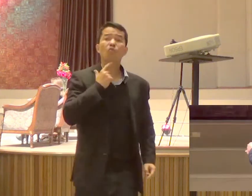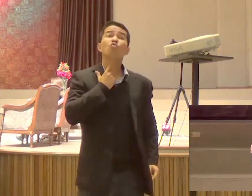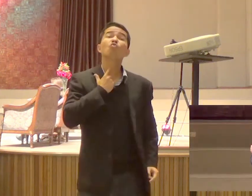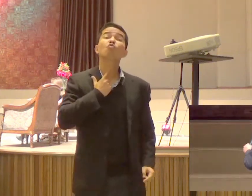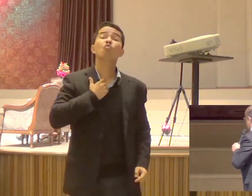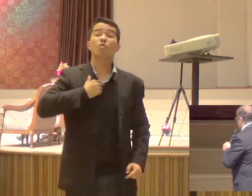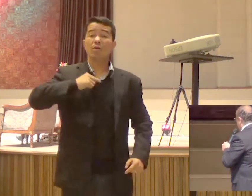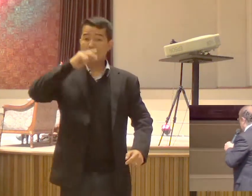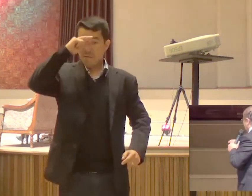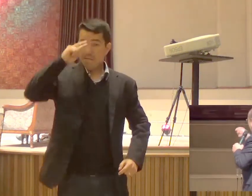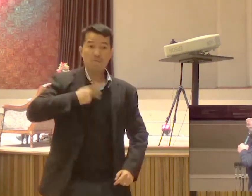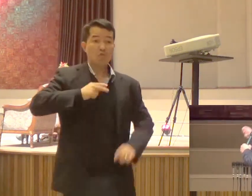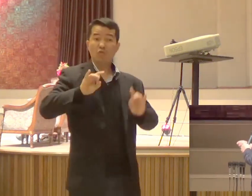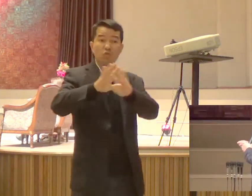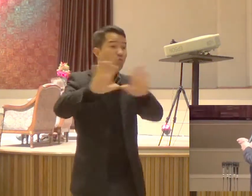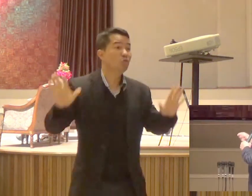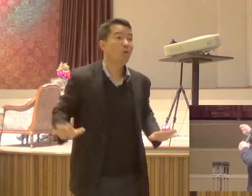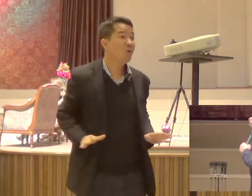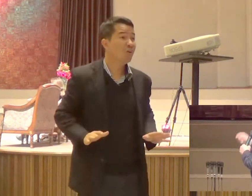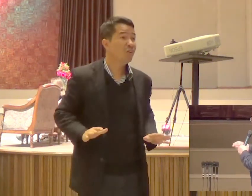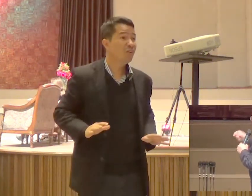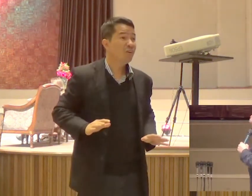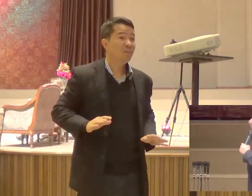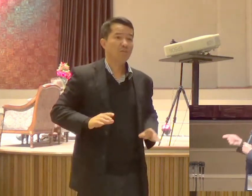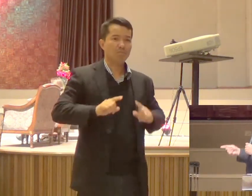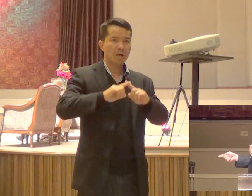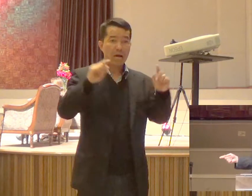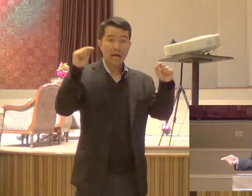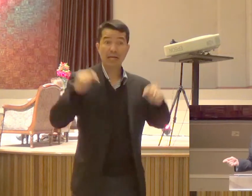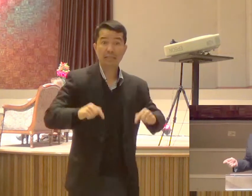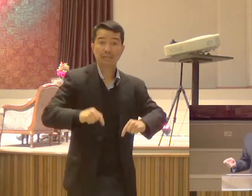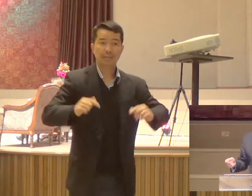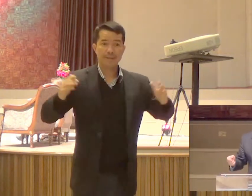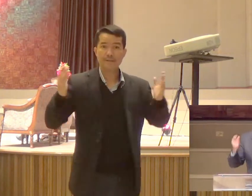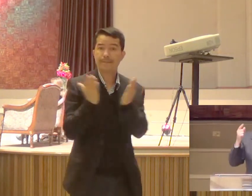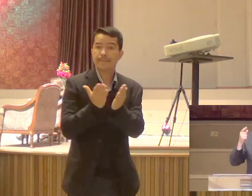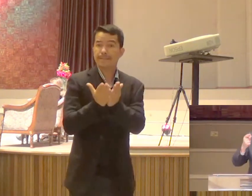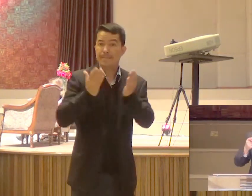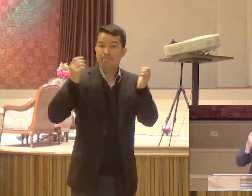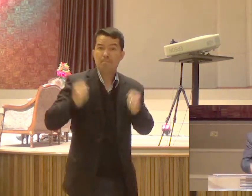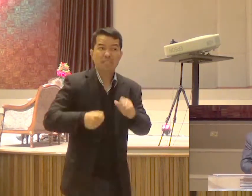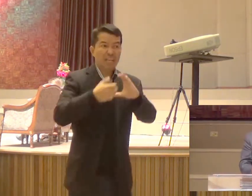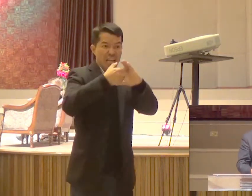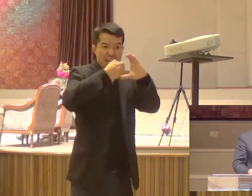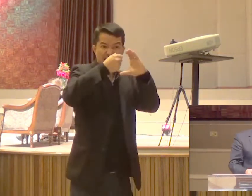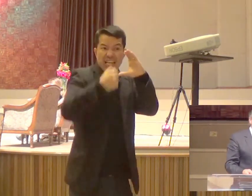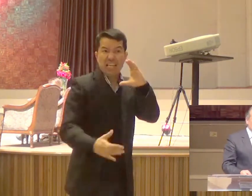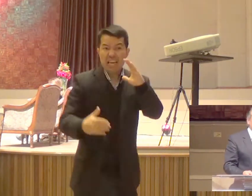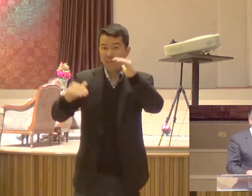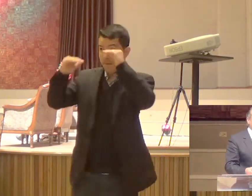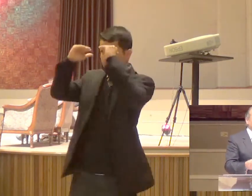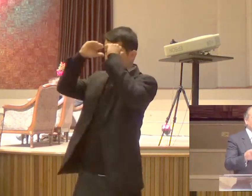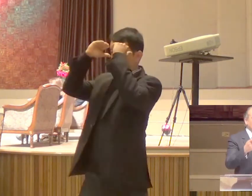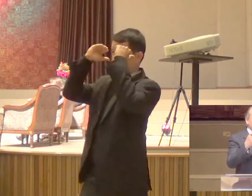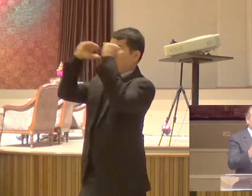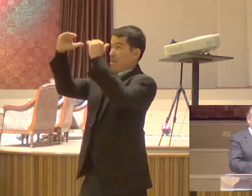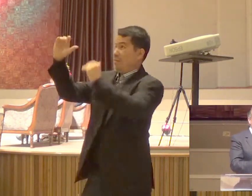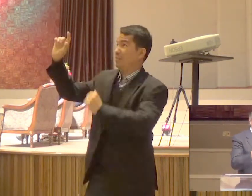Deus É caráter Em obediência É vida séria Com Deus E Paulo Disse